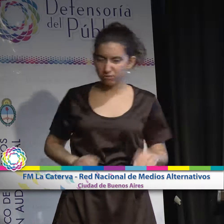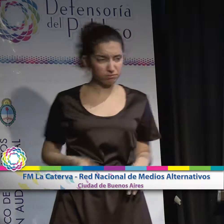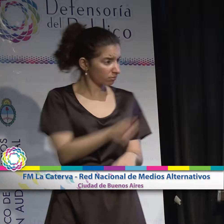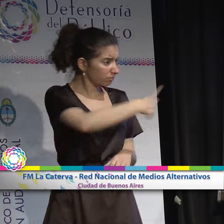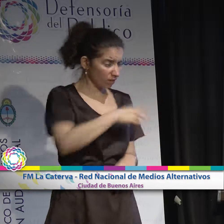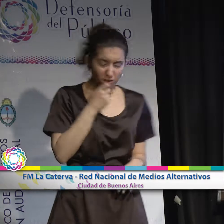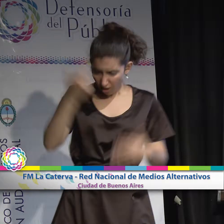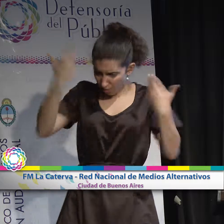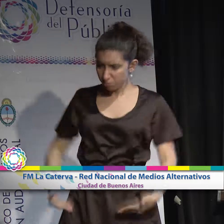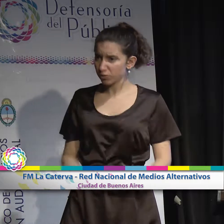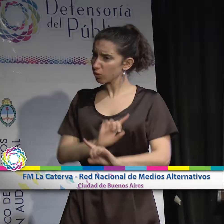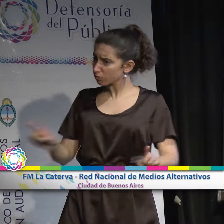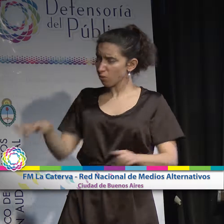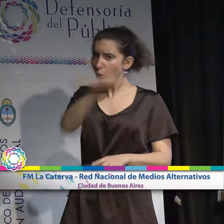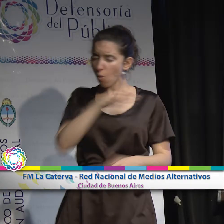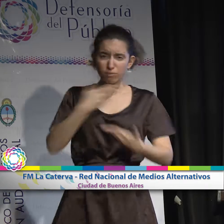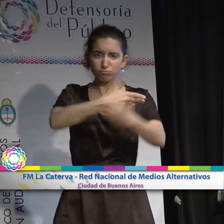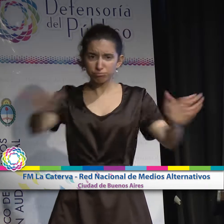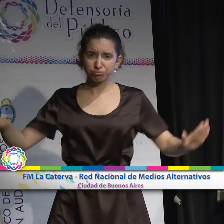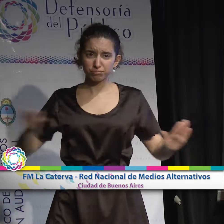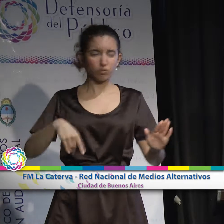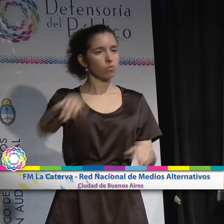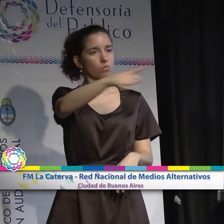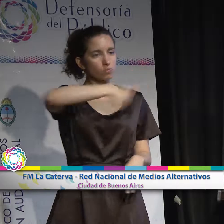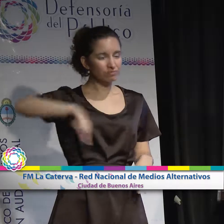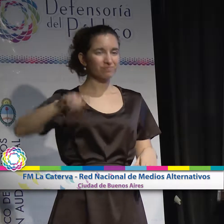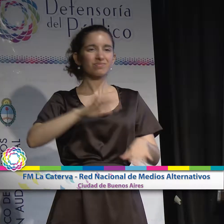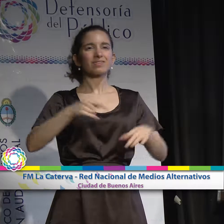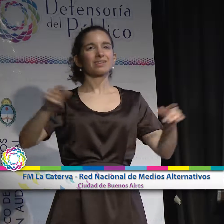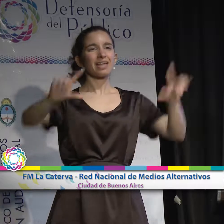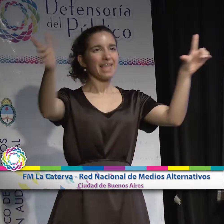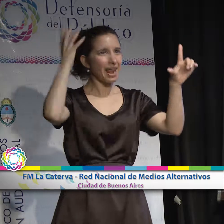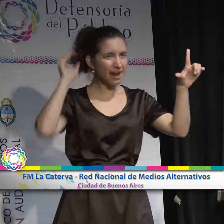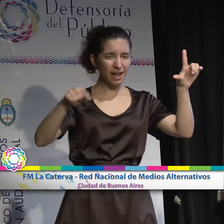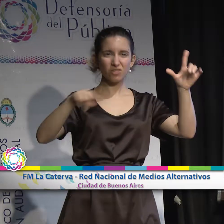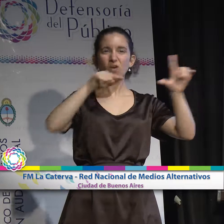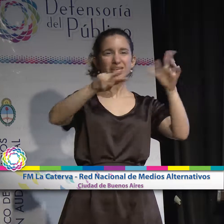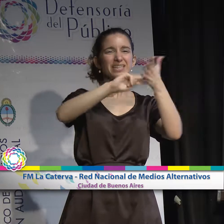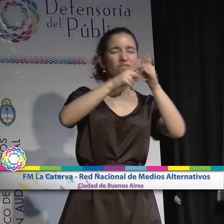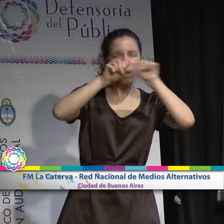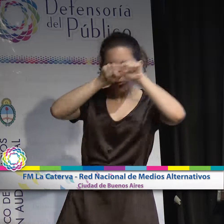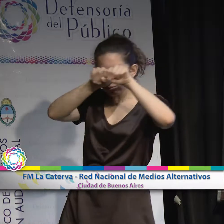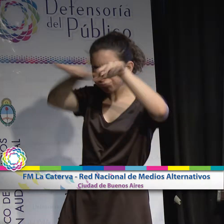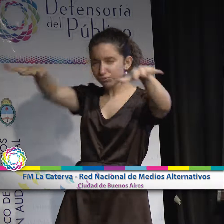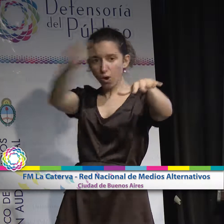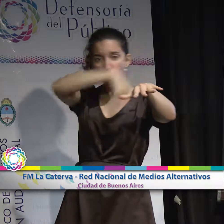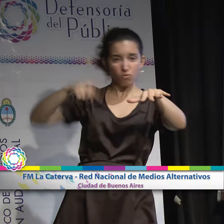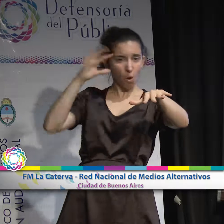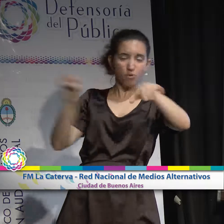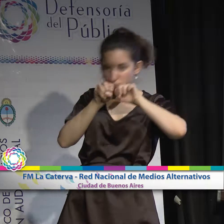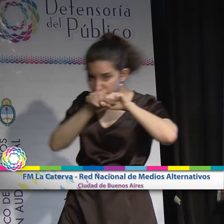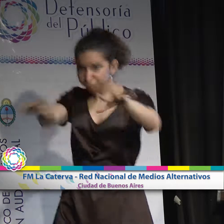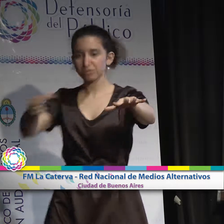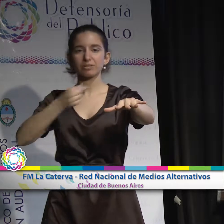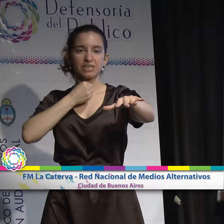ejemplo de eso, como tantos otros medios que definen disputar el sentido de lo que construyen los medios masivos de comunicación en las grandes urbes como